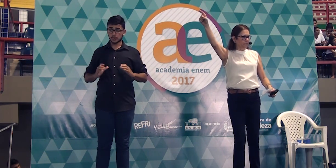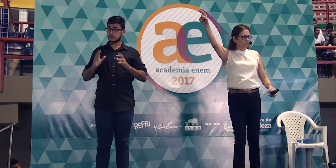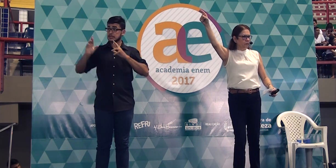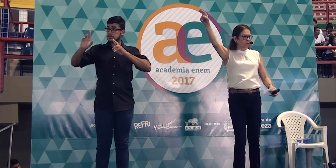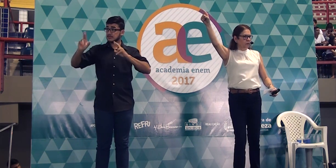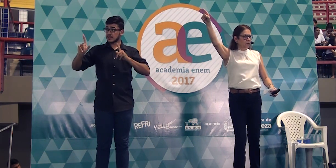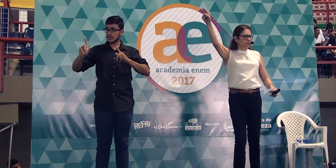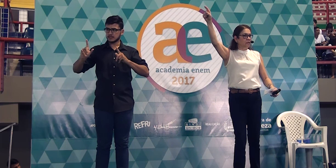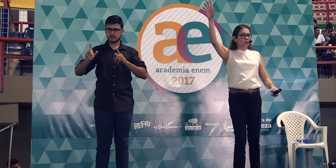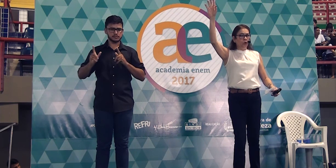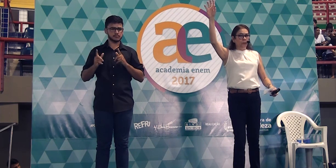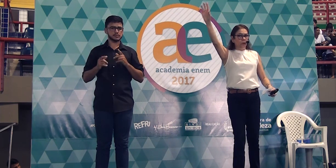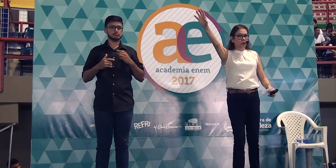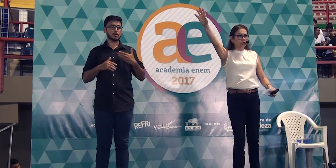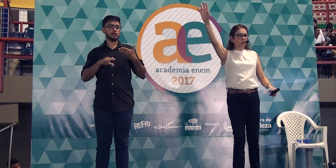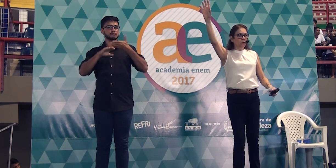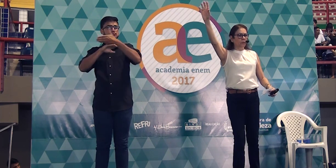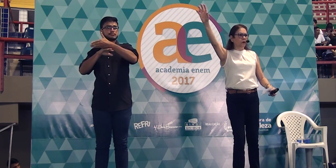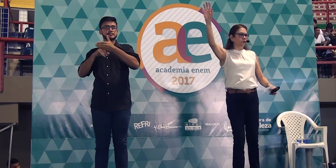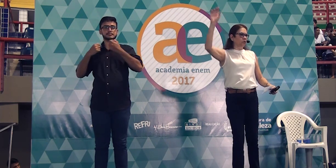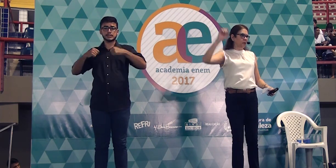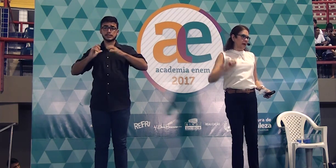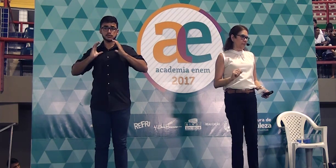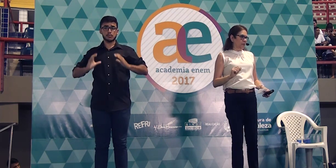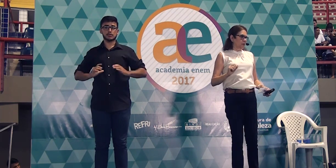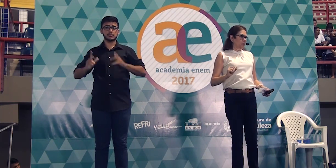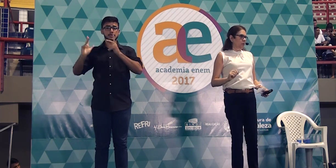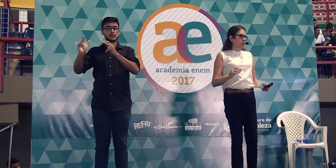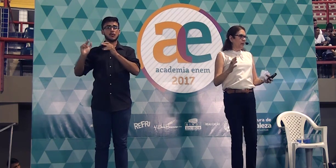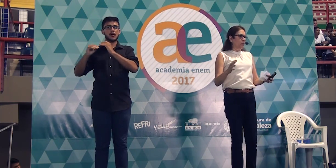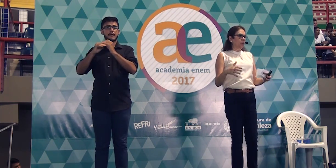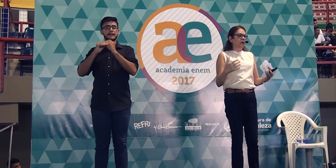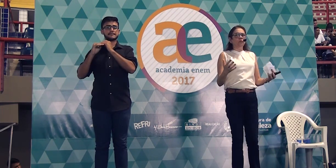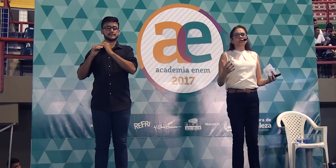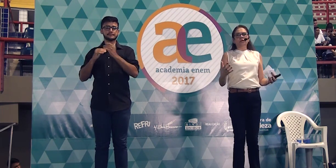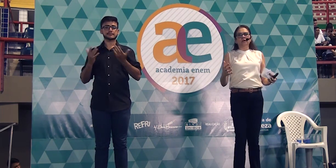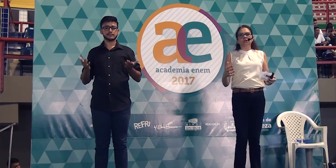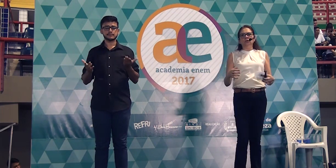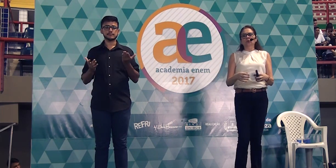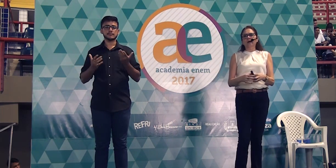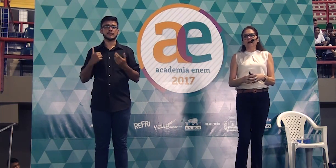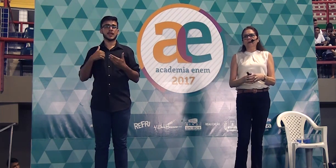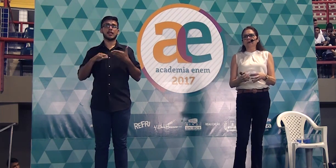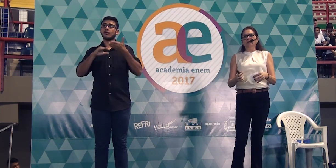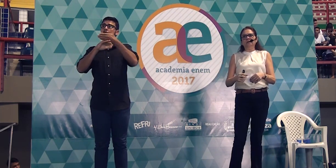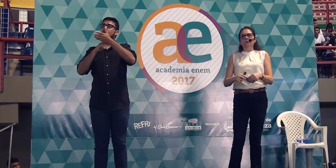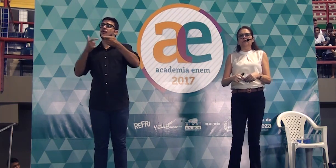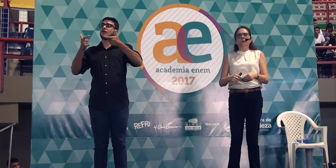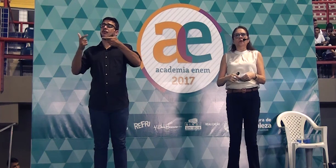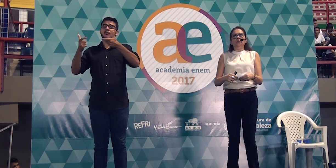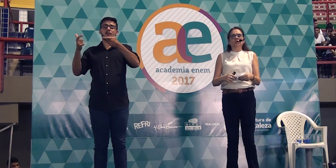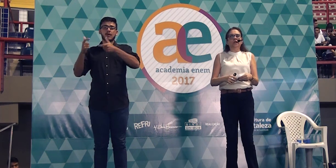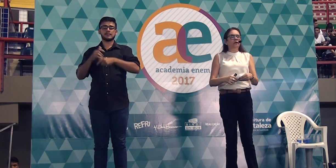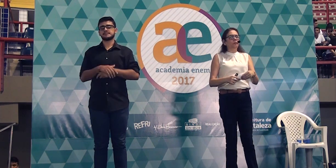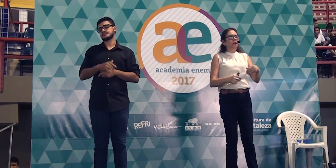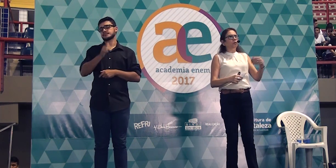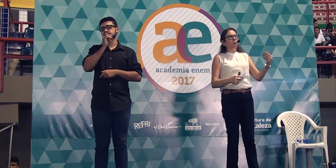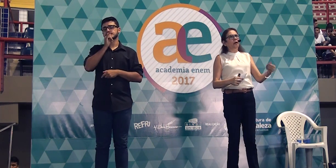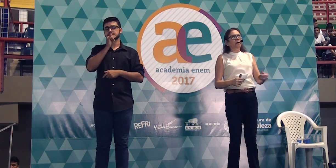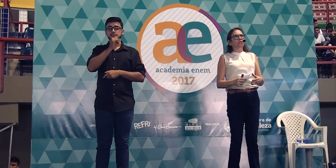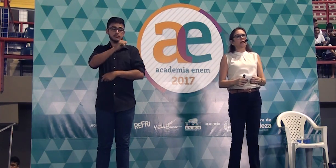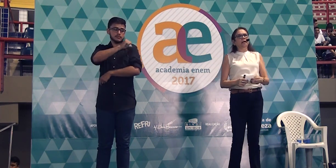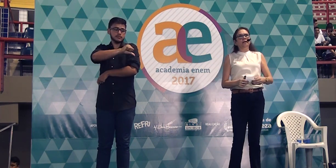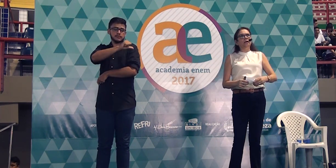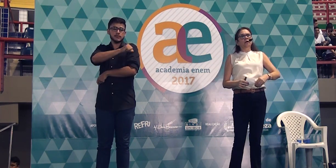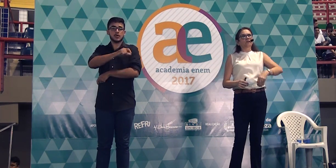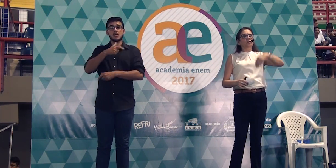com ele. Se comporte como o povo do lugar. não é porque eu esteja no lugar, por exemplo, eu vou para o Rio de Janeiro, para